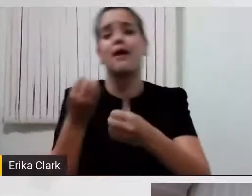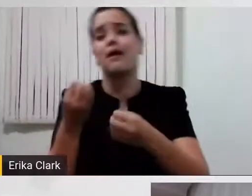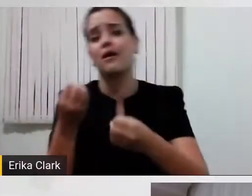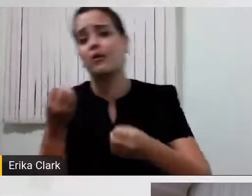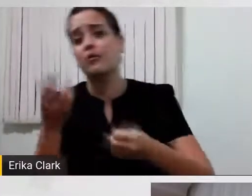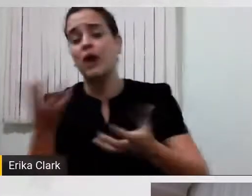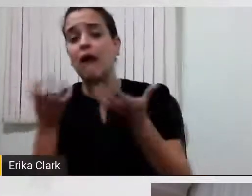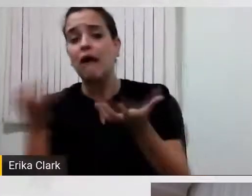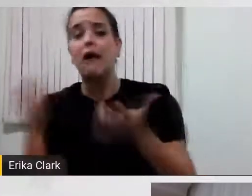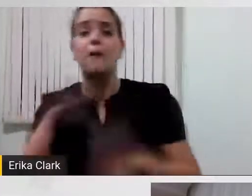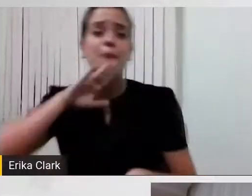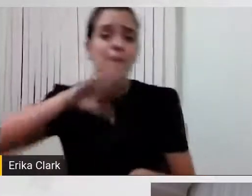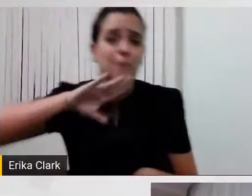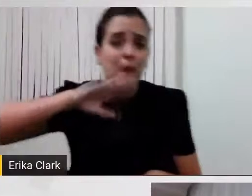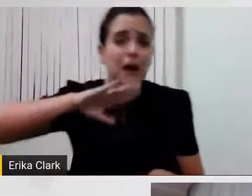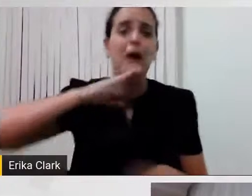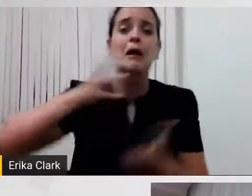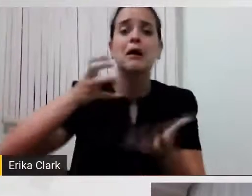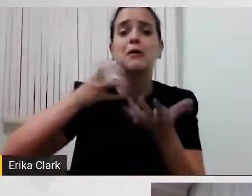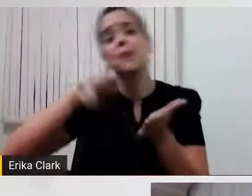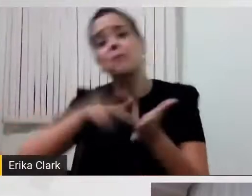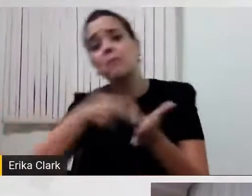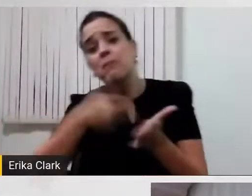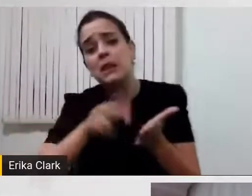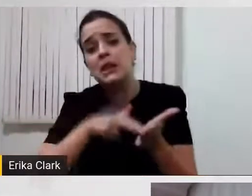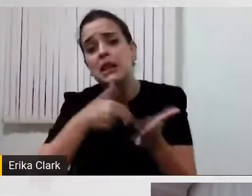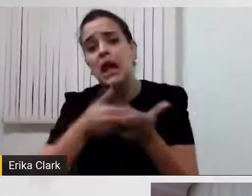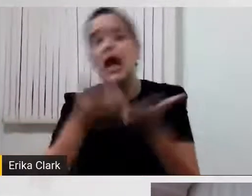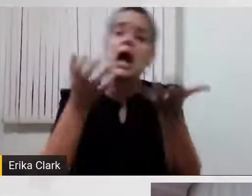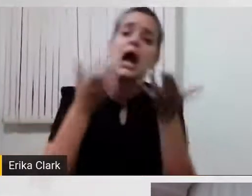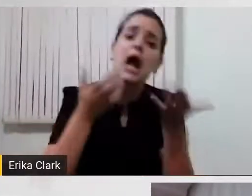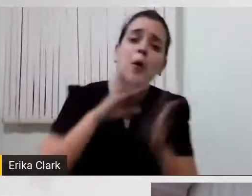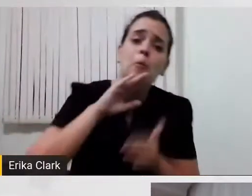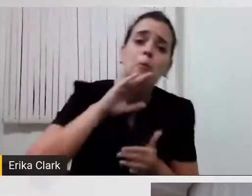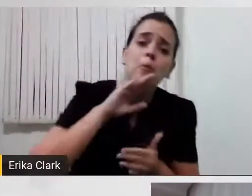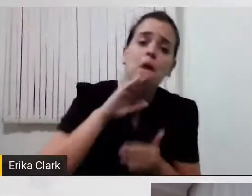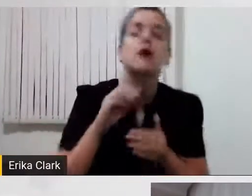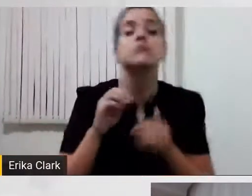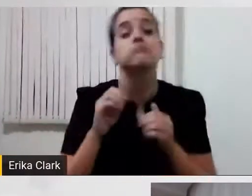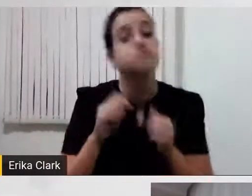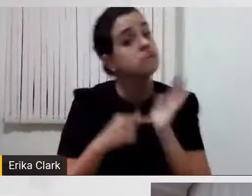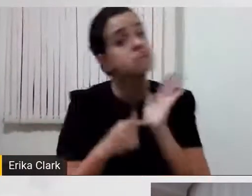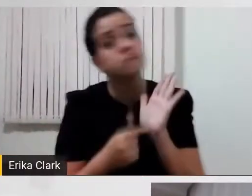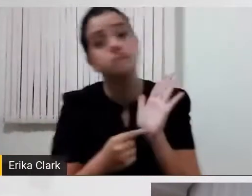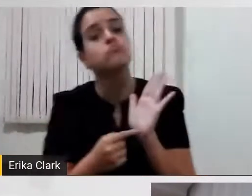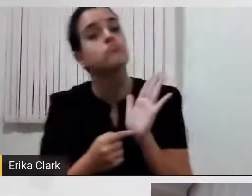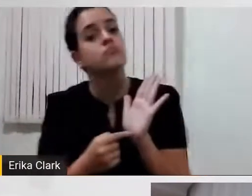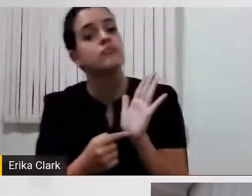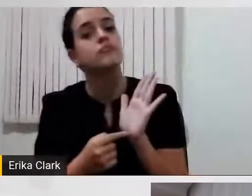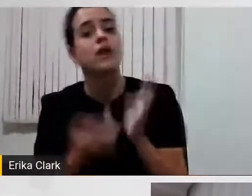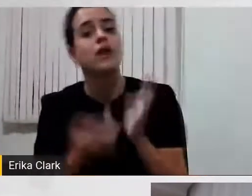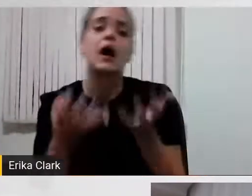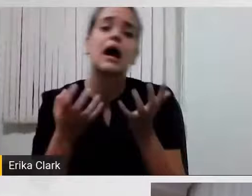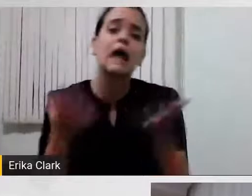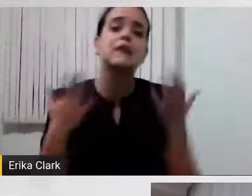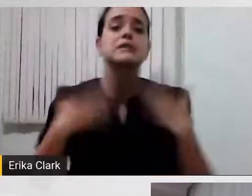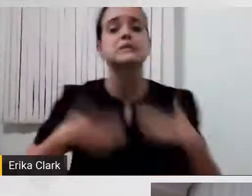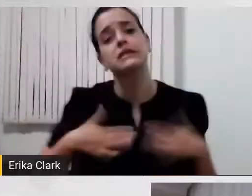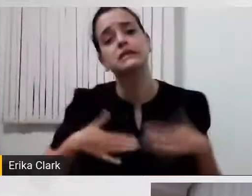lápis, quero pintar, quero a minha mãe, ou quero... ou quero descansar um pouco. Enfim.